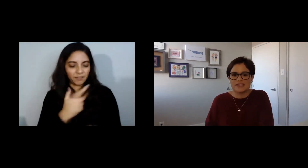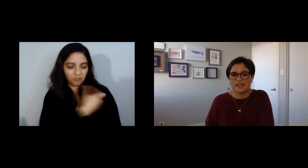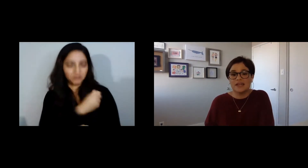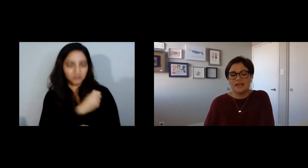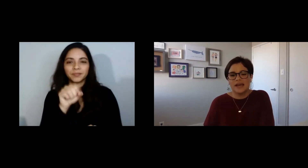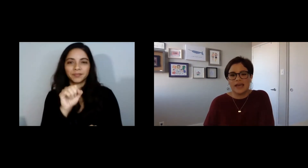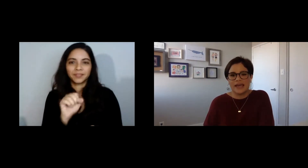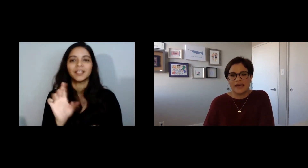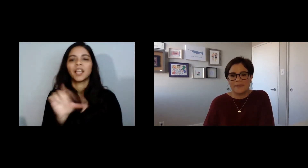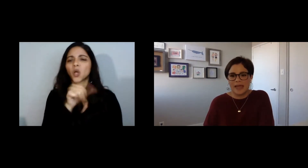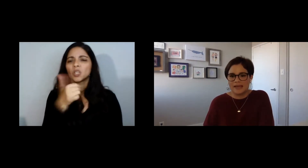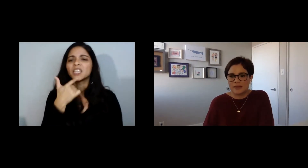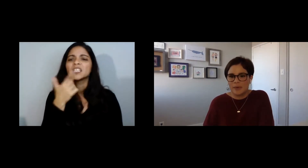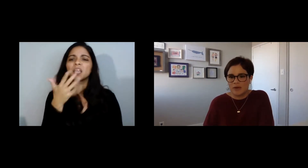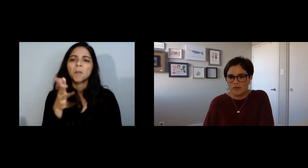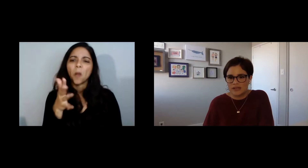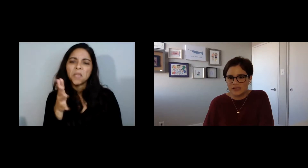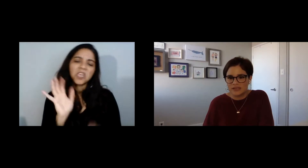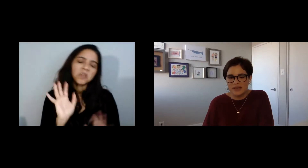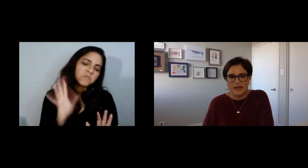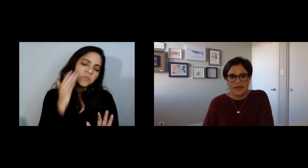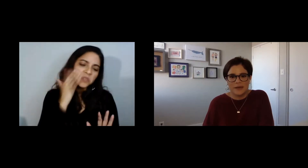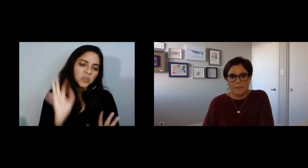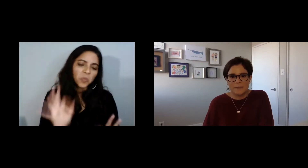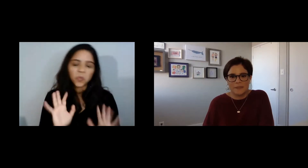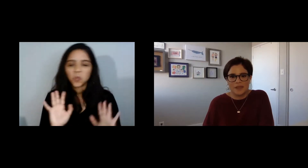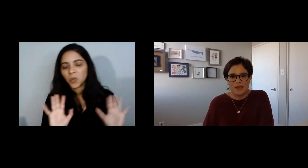confianza en estas vacunas